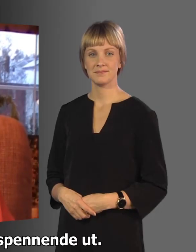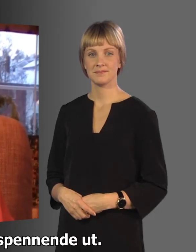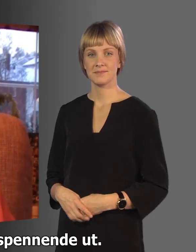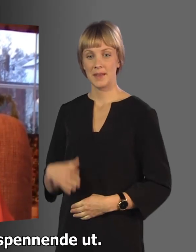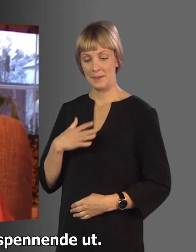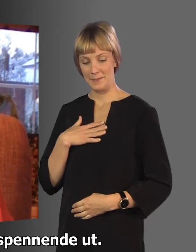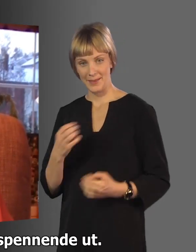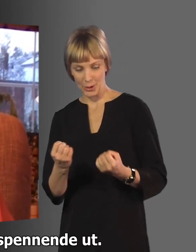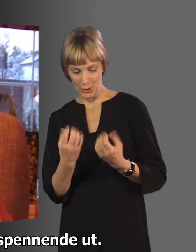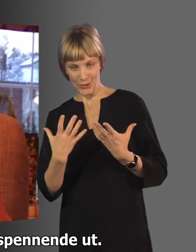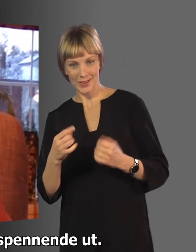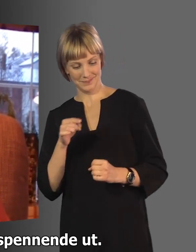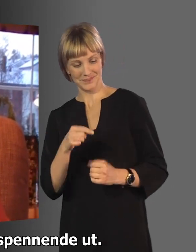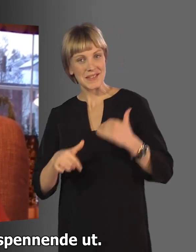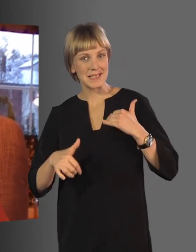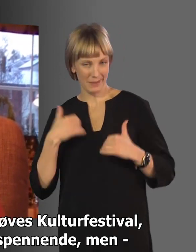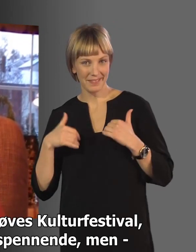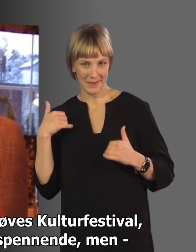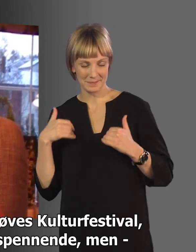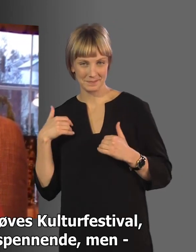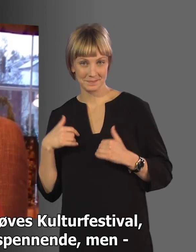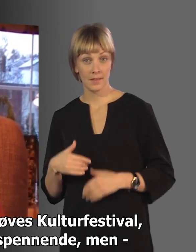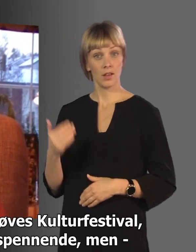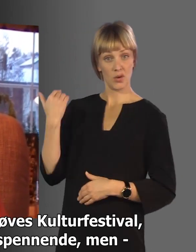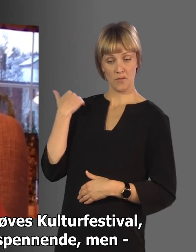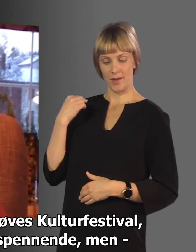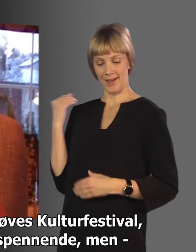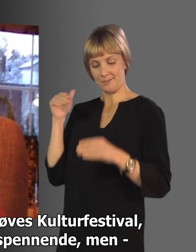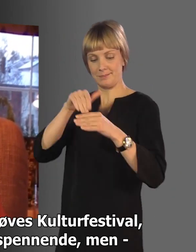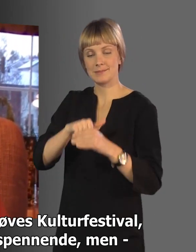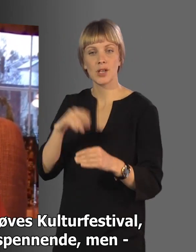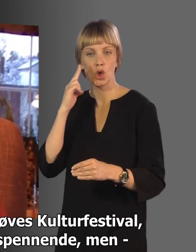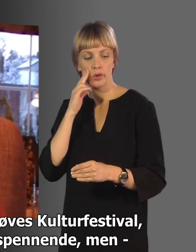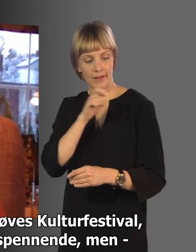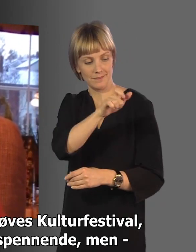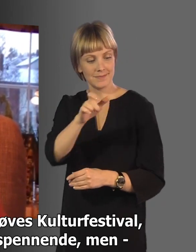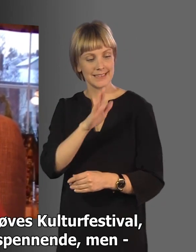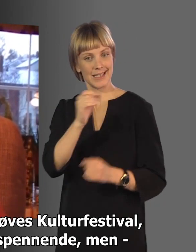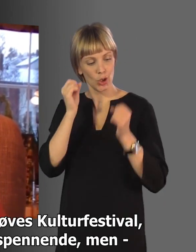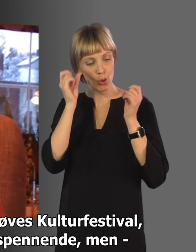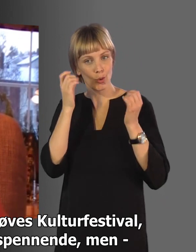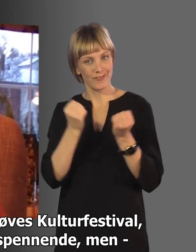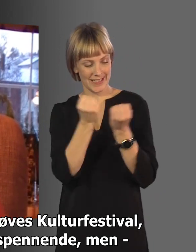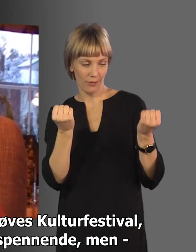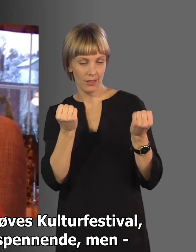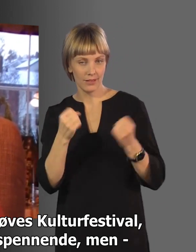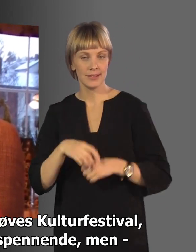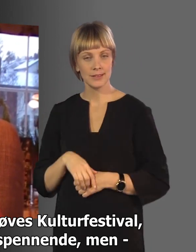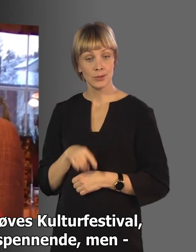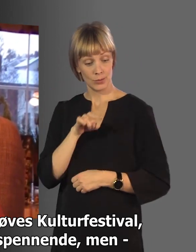Det høres veldig spennende ut. Jeg har jo blant annet vært på Døves kulturfestival,